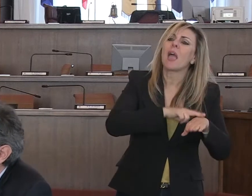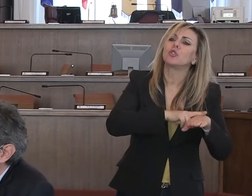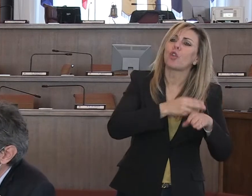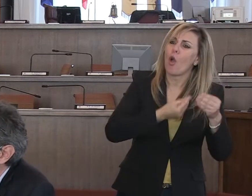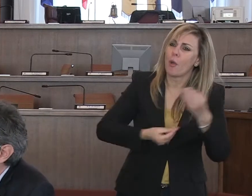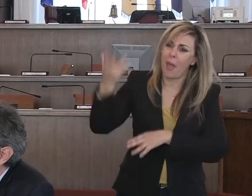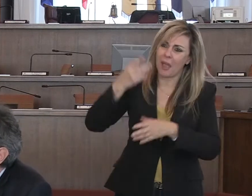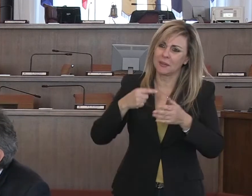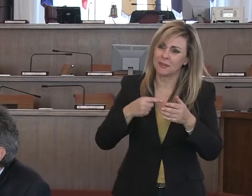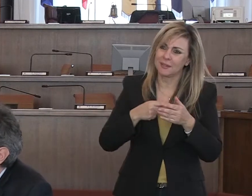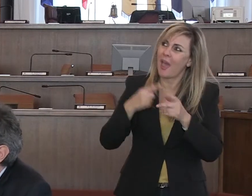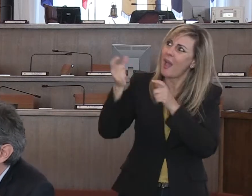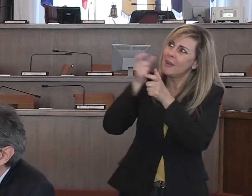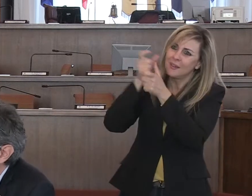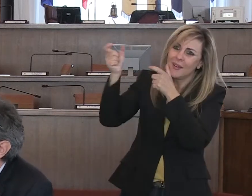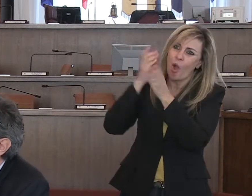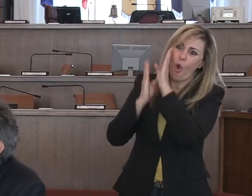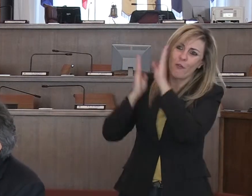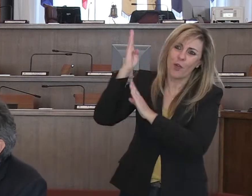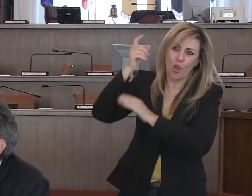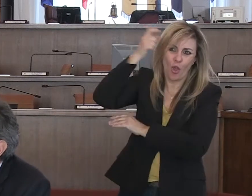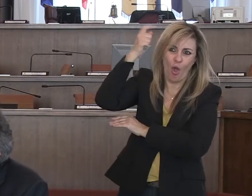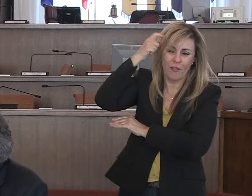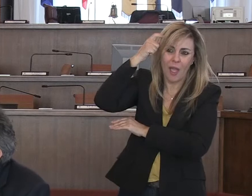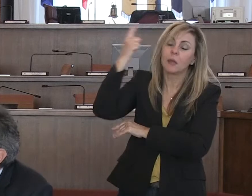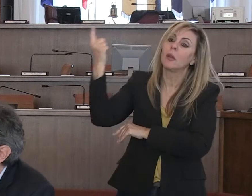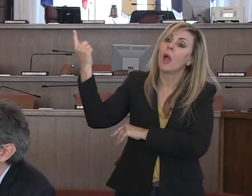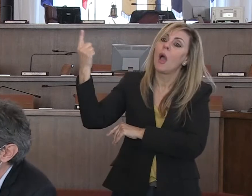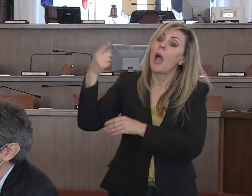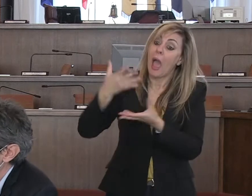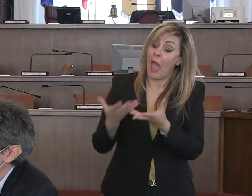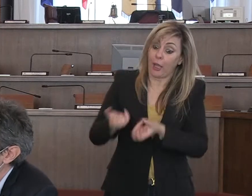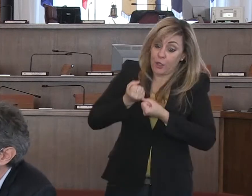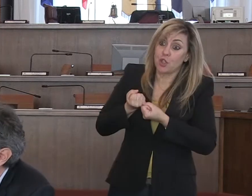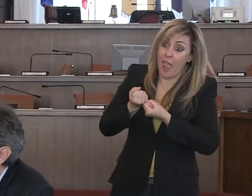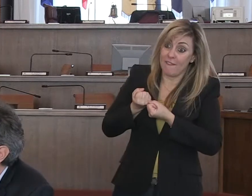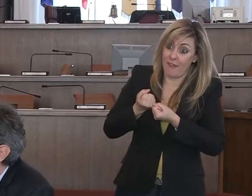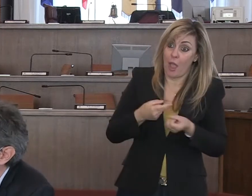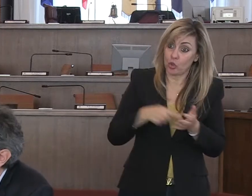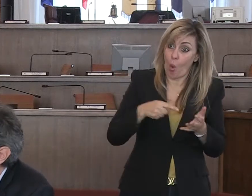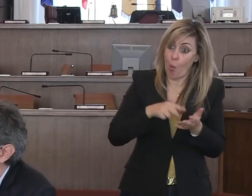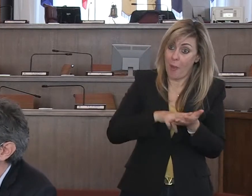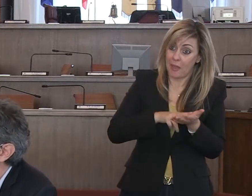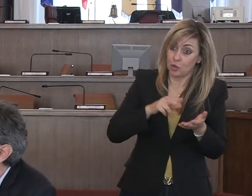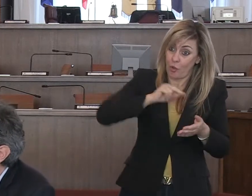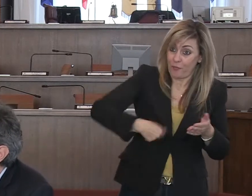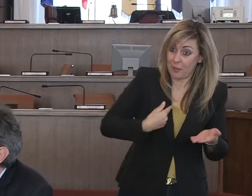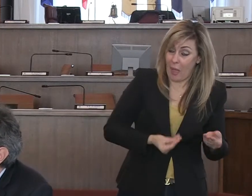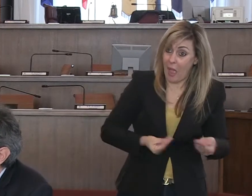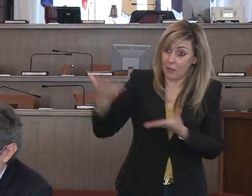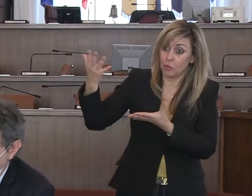mestiere, prefetti si relazionano con il governo, ricevono l'ordinanza, la analizzano e poi se gli viene richiesta magari dai sindaci,